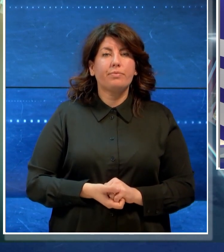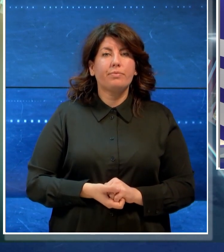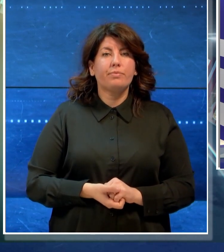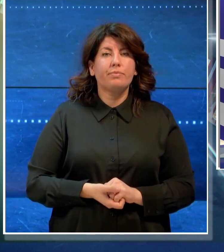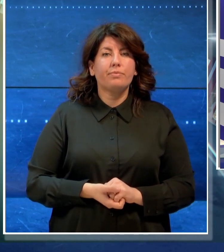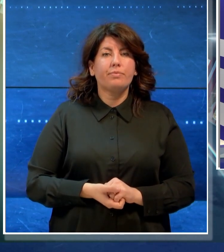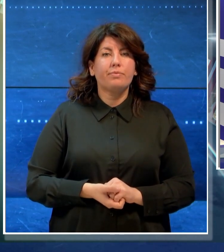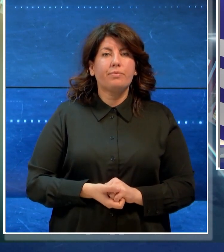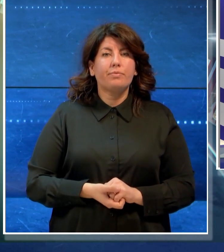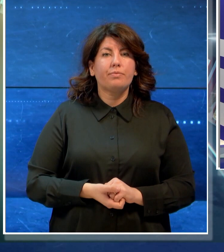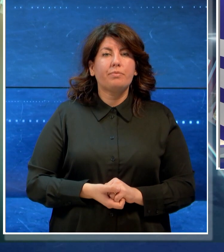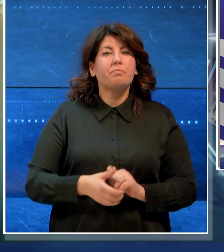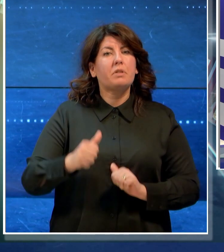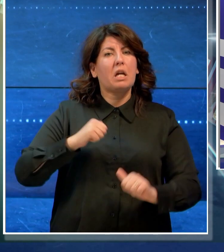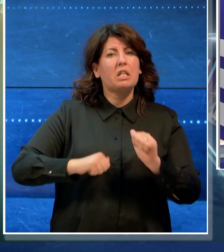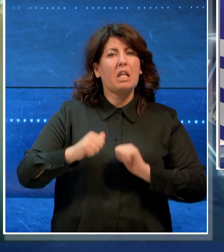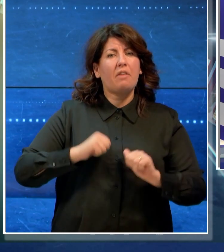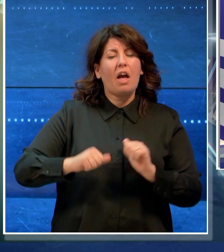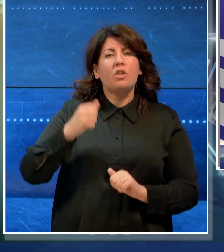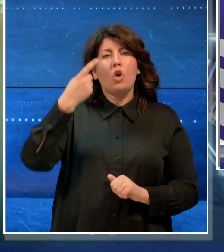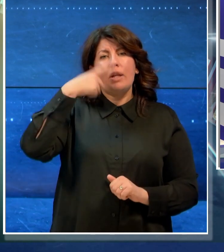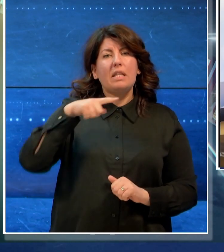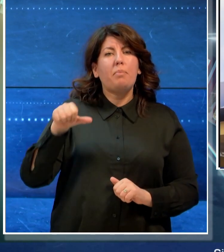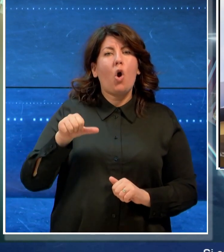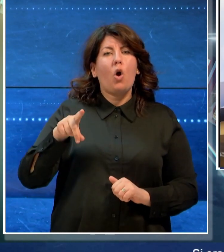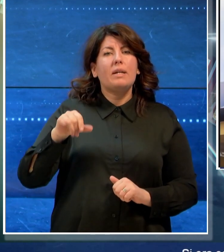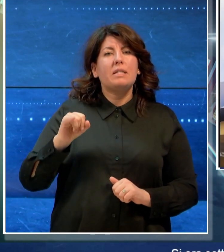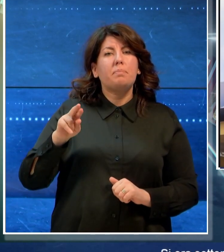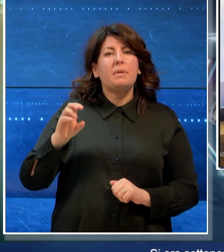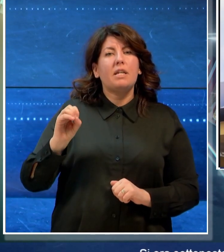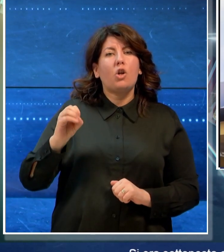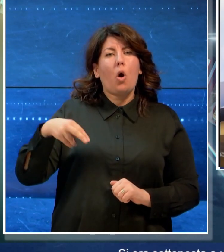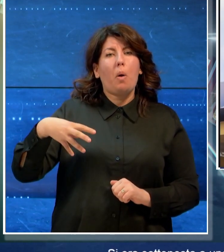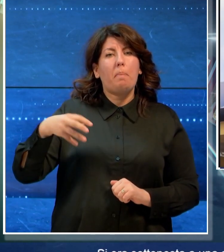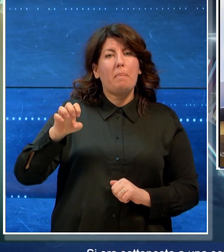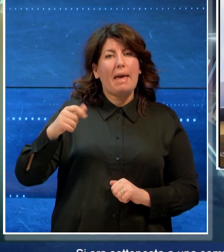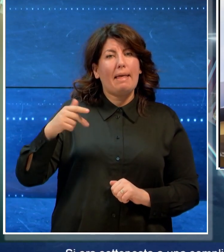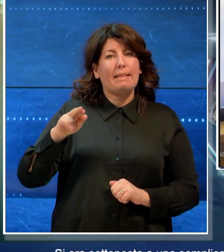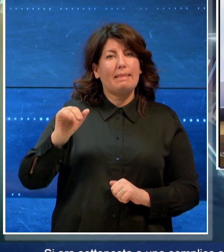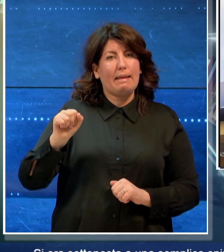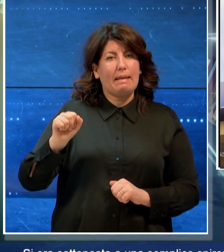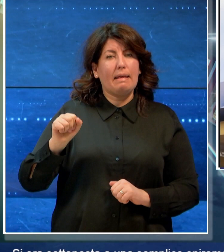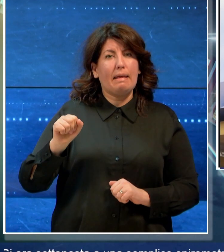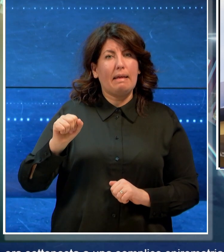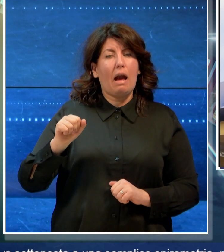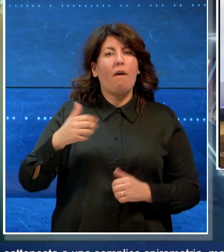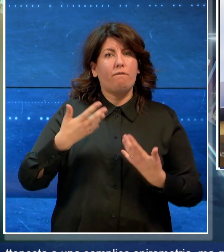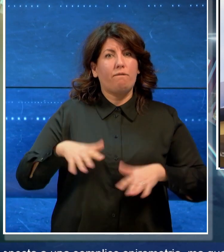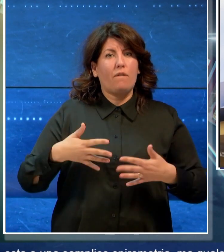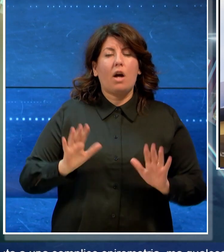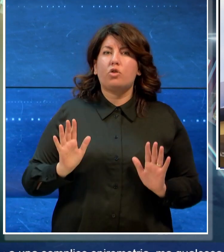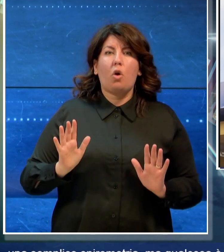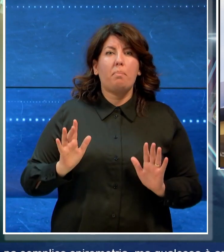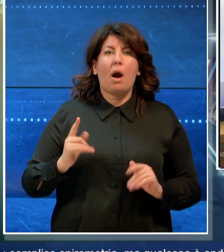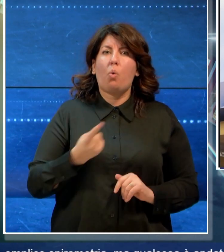sottoposta a una semplice spirometria, ma qualcosa è andato storto. Prima i conati